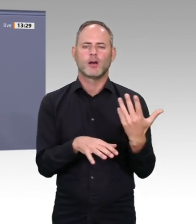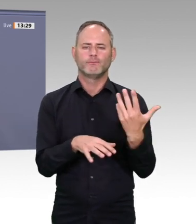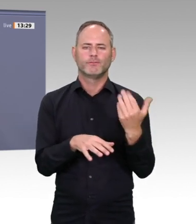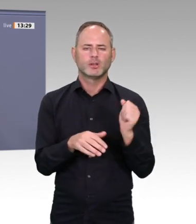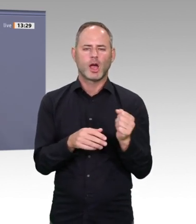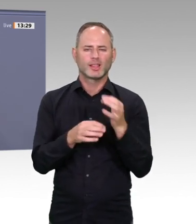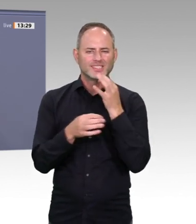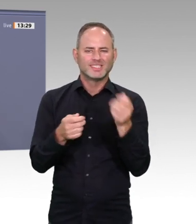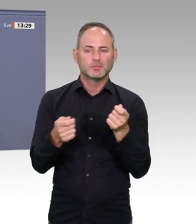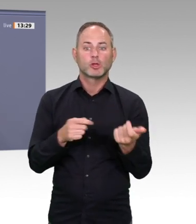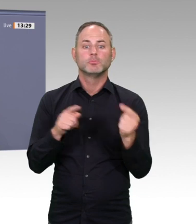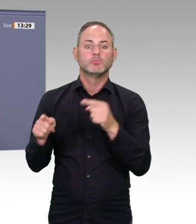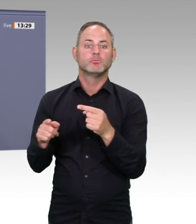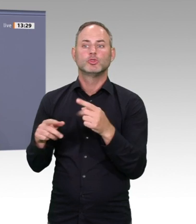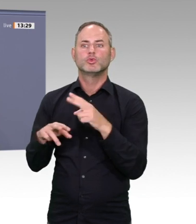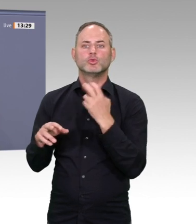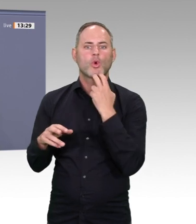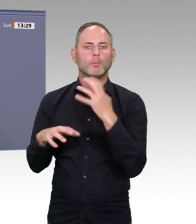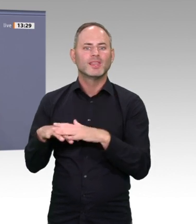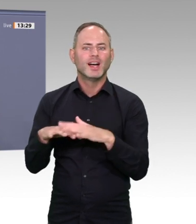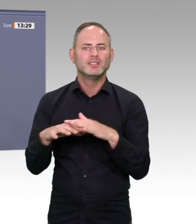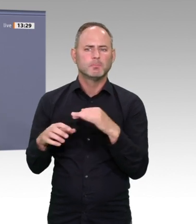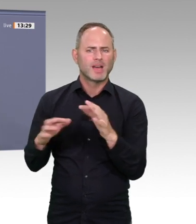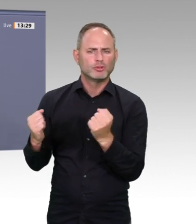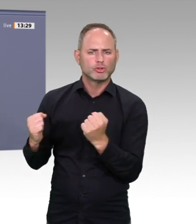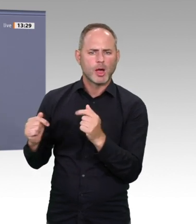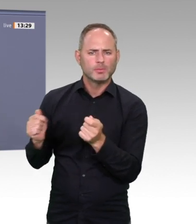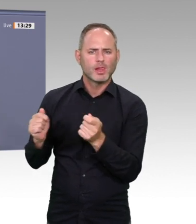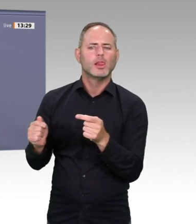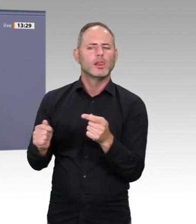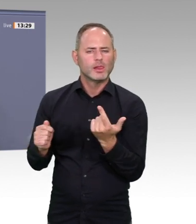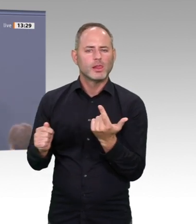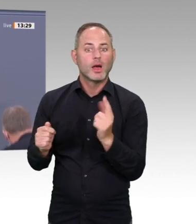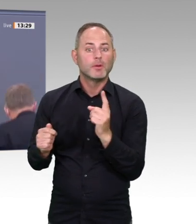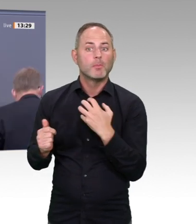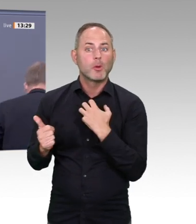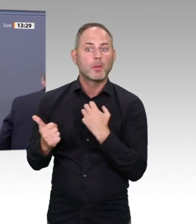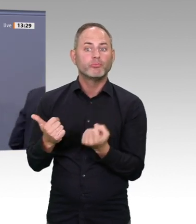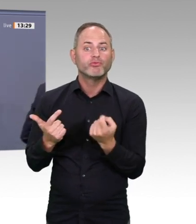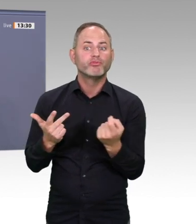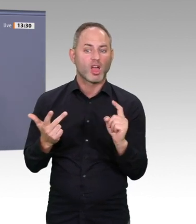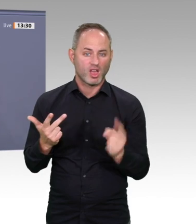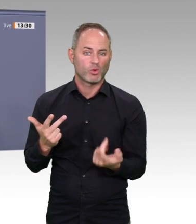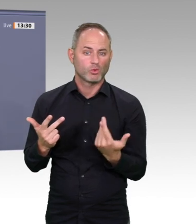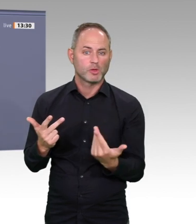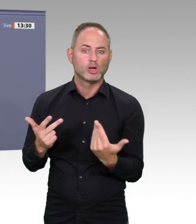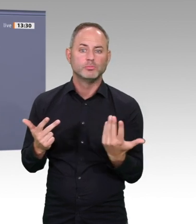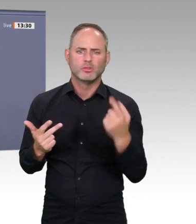Und was soll bitte daran nachhaltig sein? Und an die Adressen der Bündnisgrün will ich anmerken,